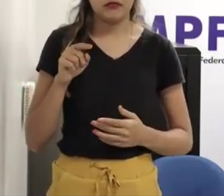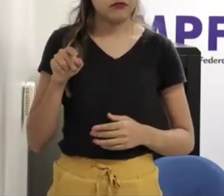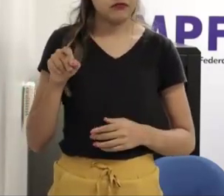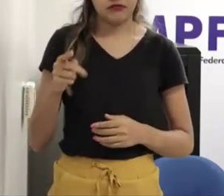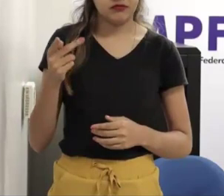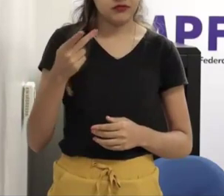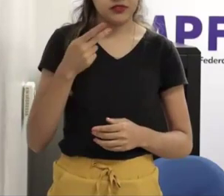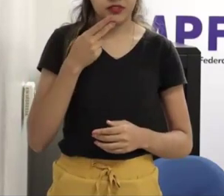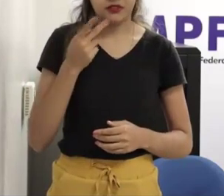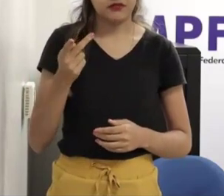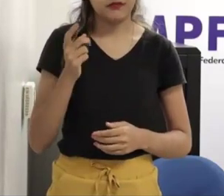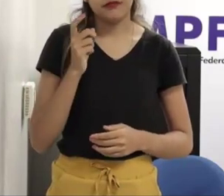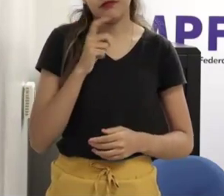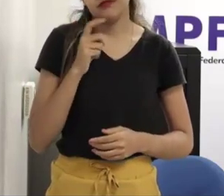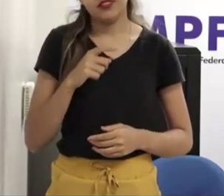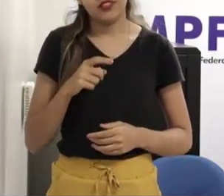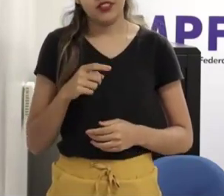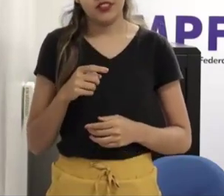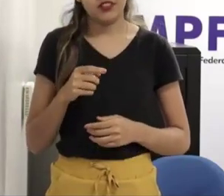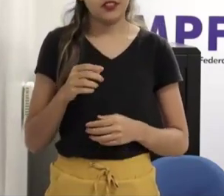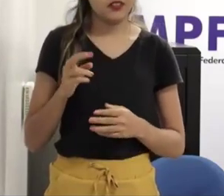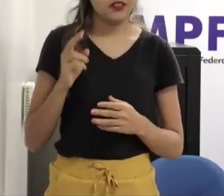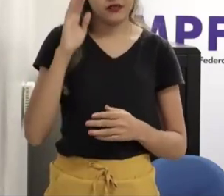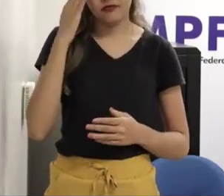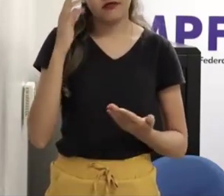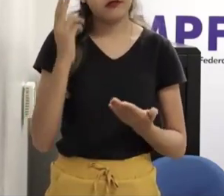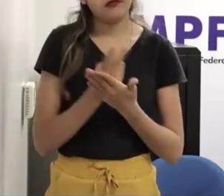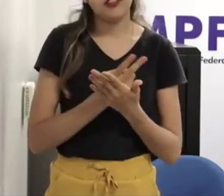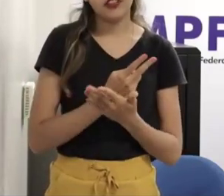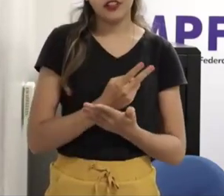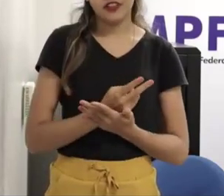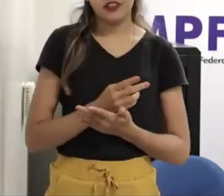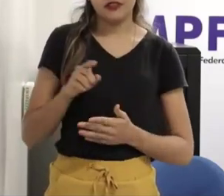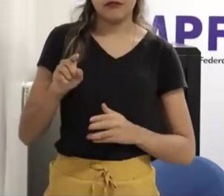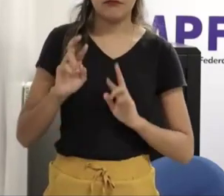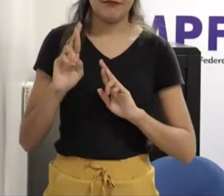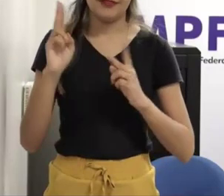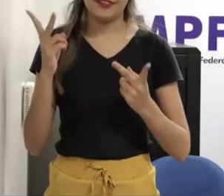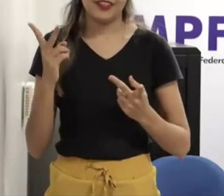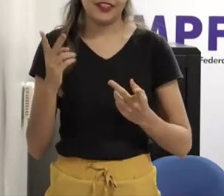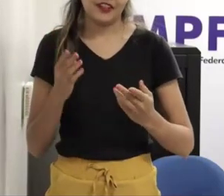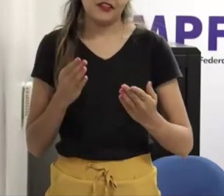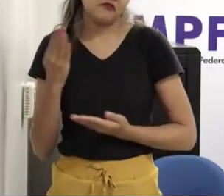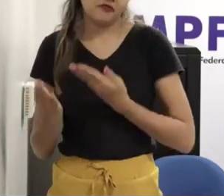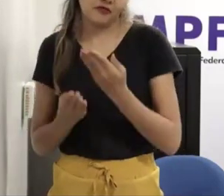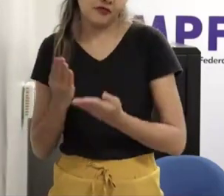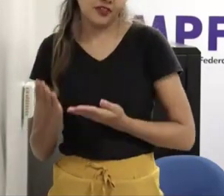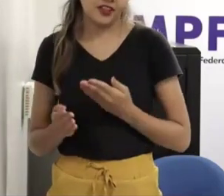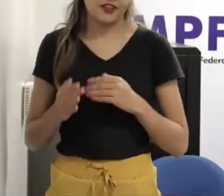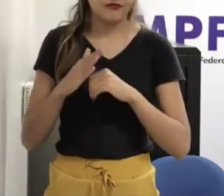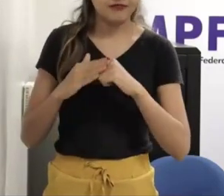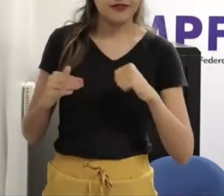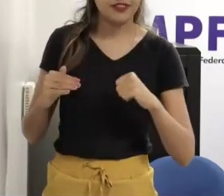realmente e outras questões sociais e familiares porque às vezes essa mãe depende financeiramente